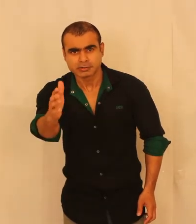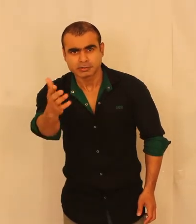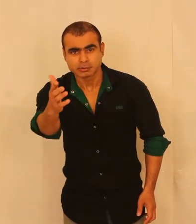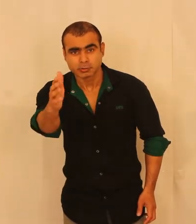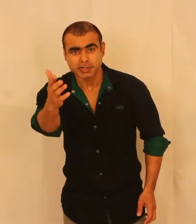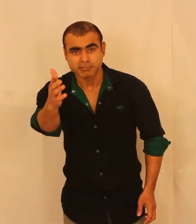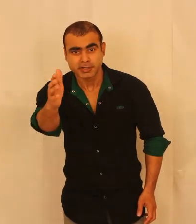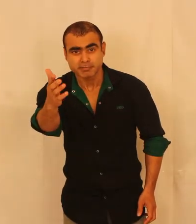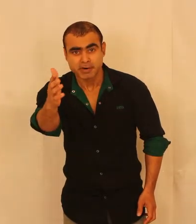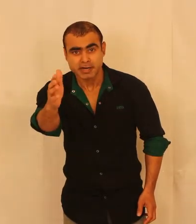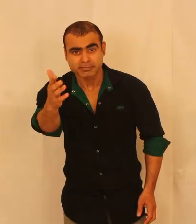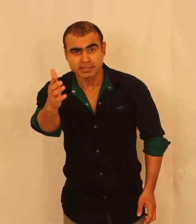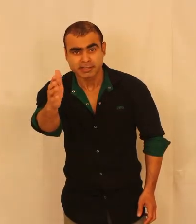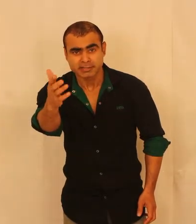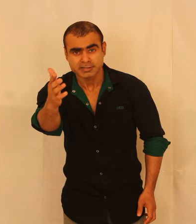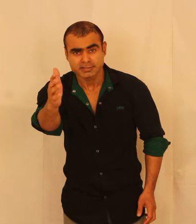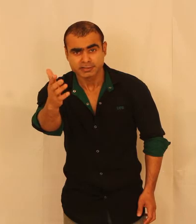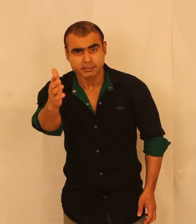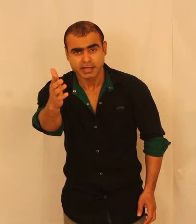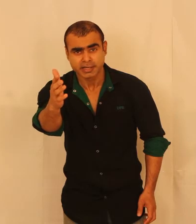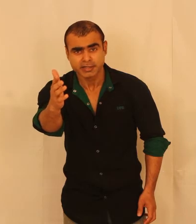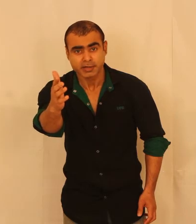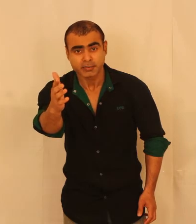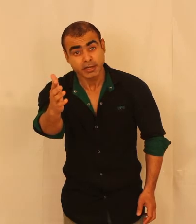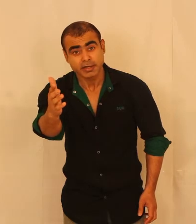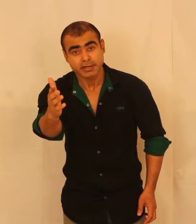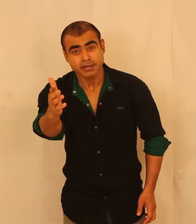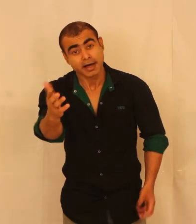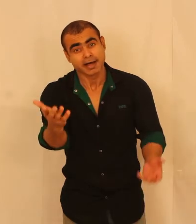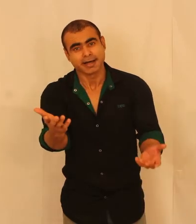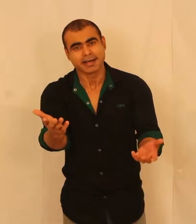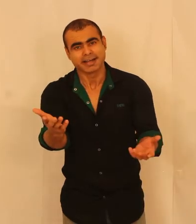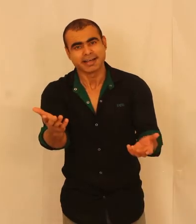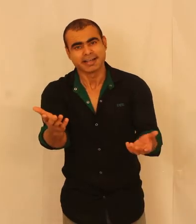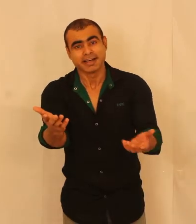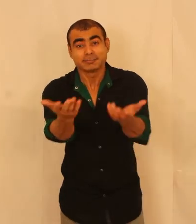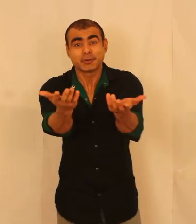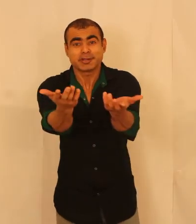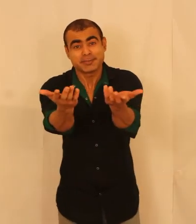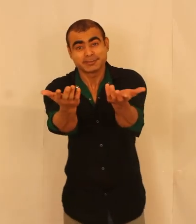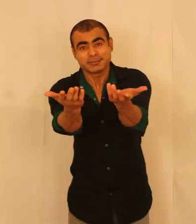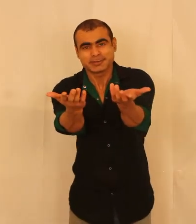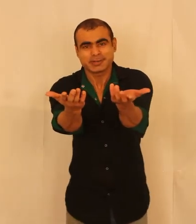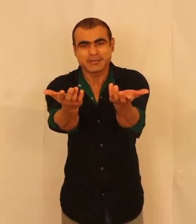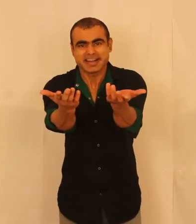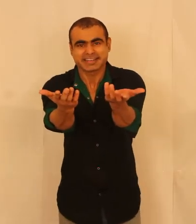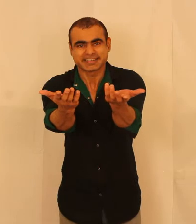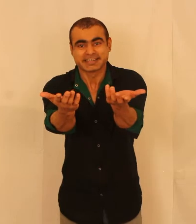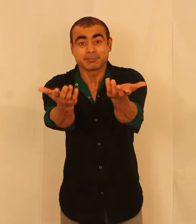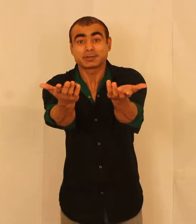तोहे अपने बाप दादा की इज़त को खया लिया, हैं? हां, हम तोहे मजनु का तो कबाड़ा करनें, पर